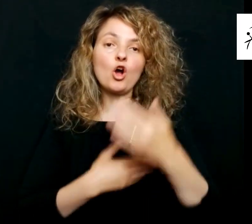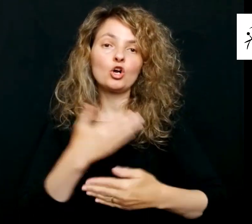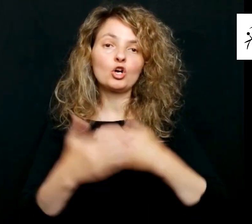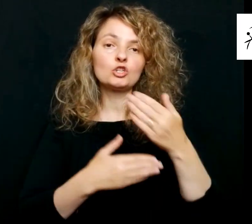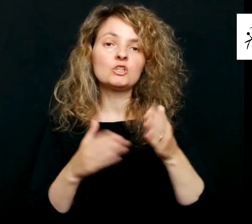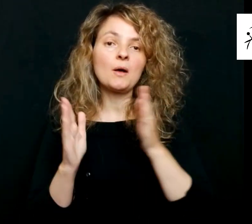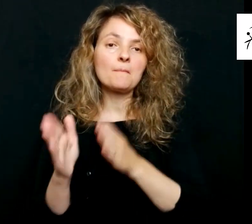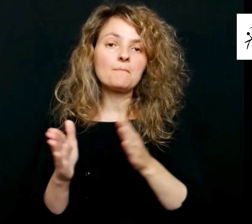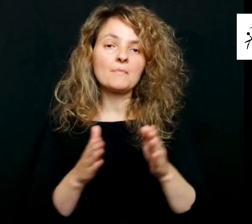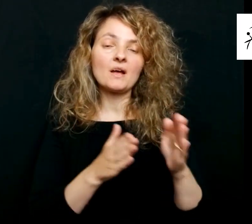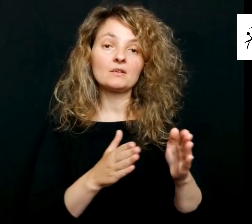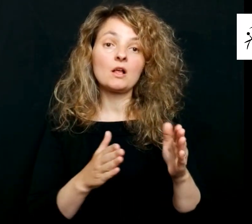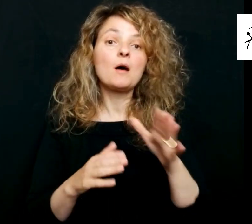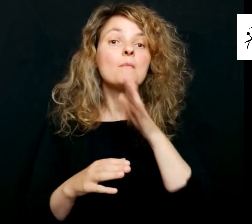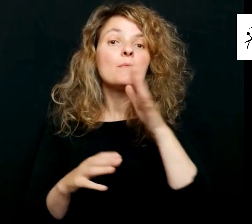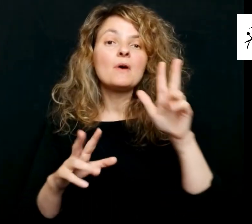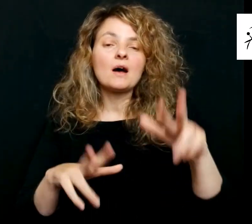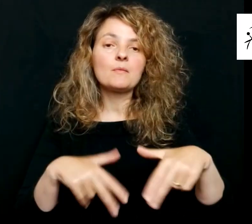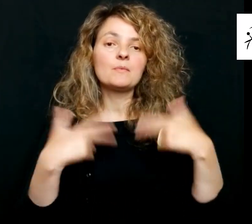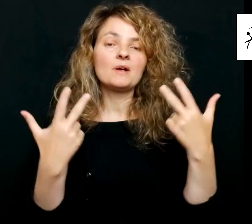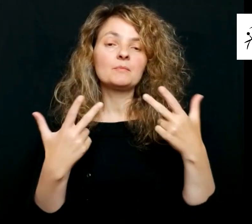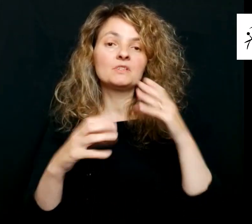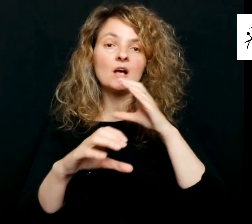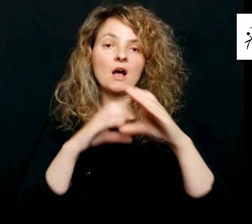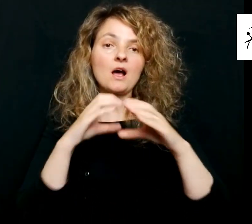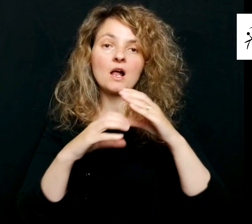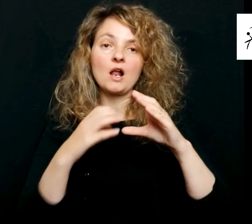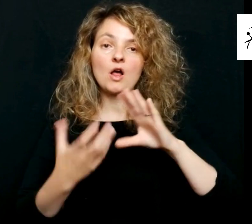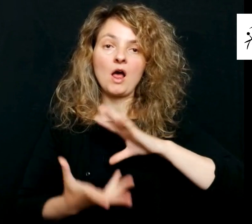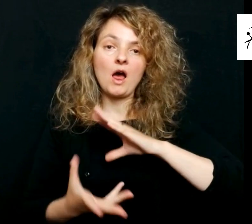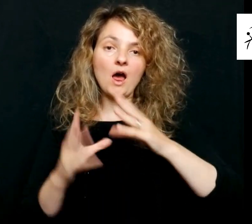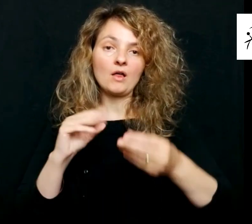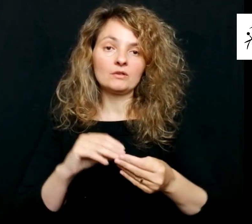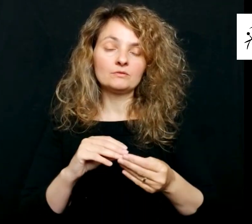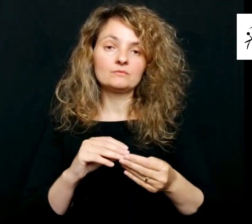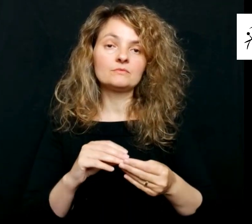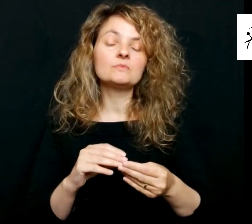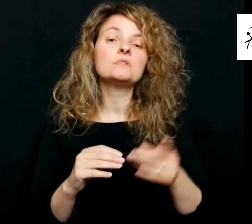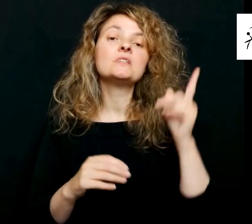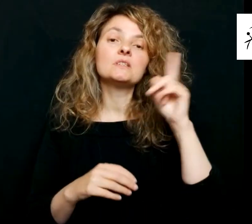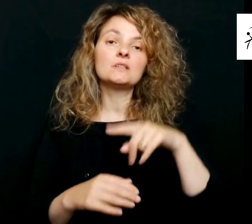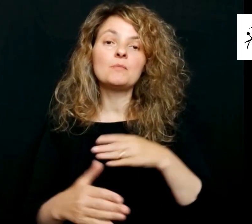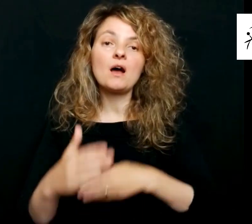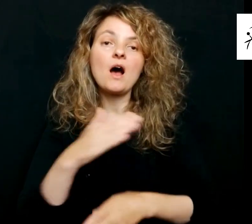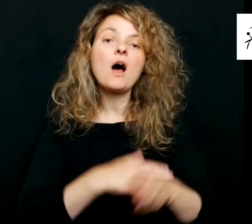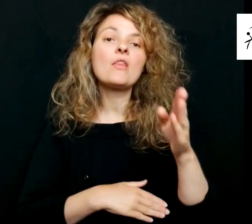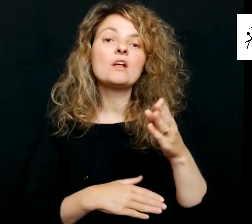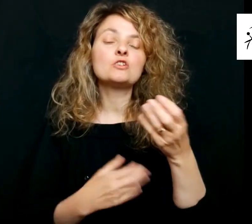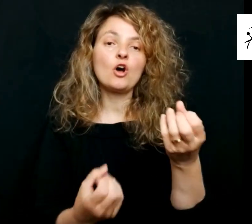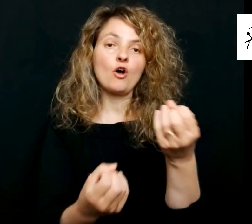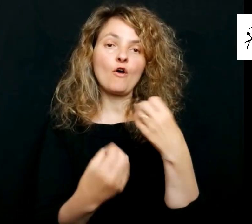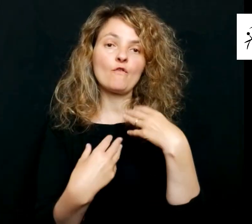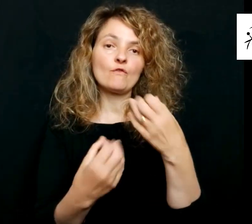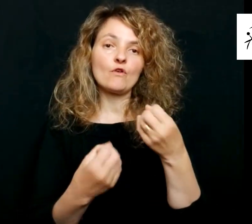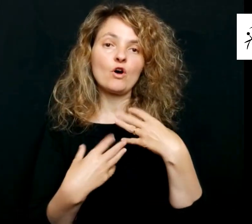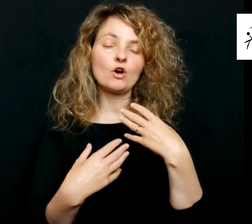constantes y pautadas que les permitan una comunicación adaptada, así como acceso a la información